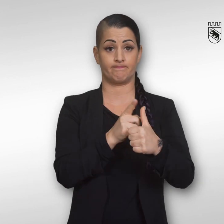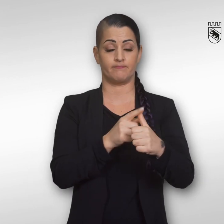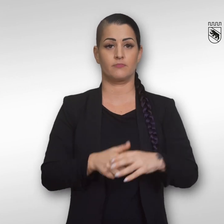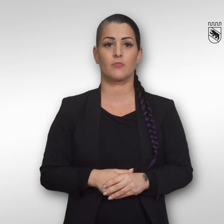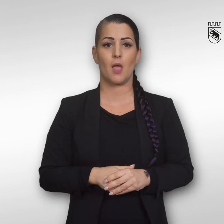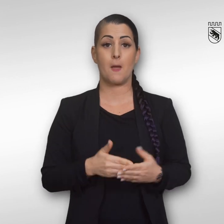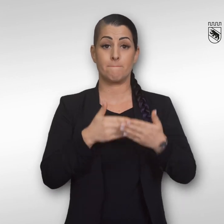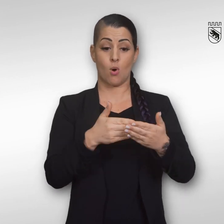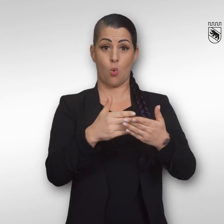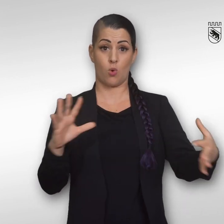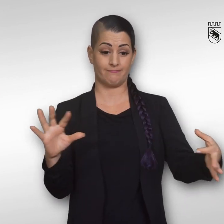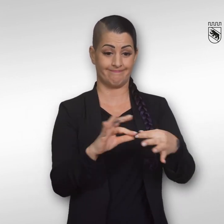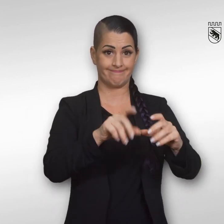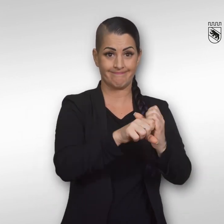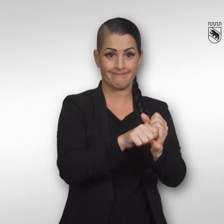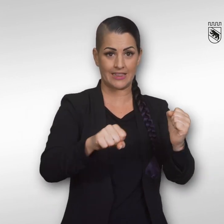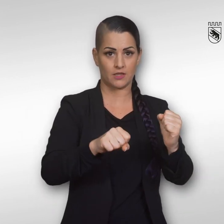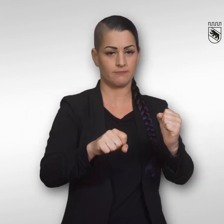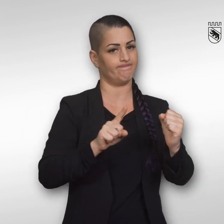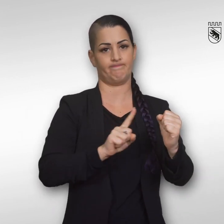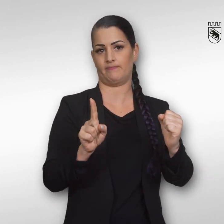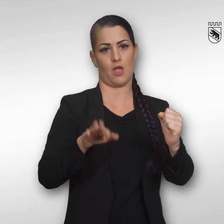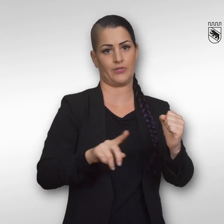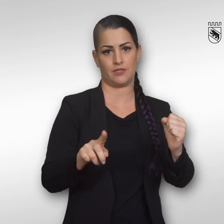Boote nicht zusammenbinden, sie sind nicht mehr manövrierfähig.